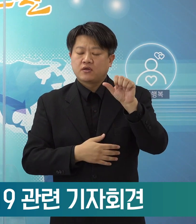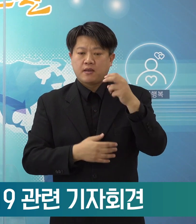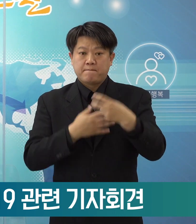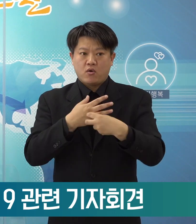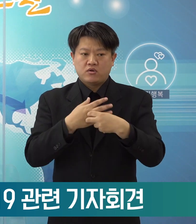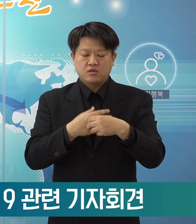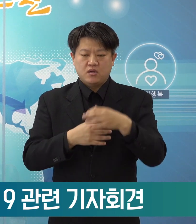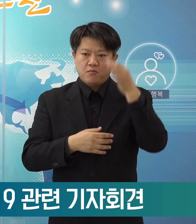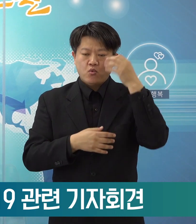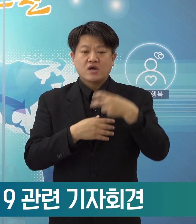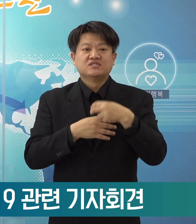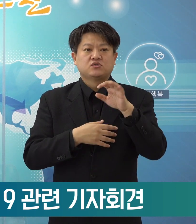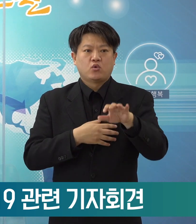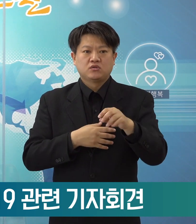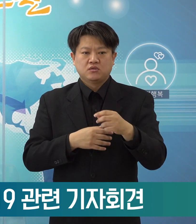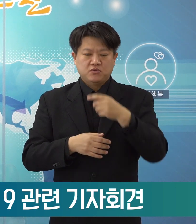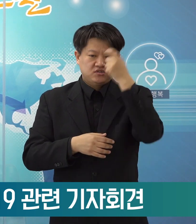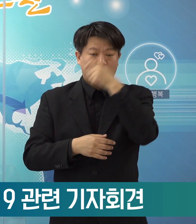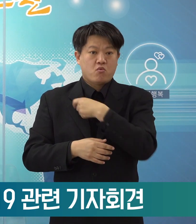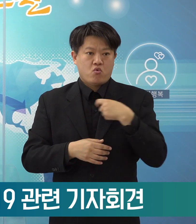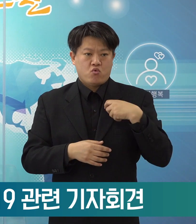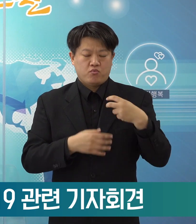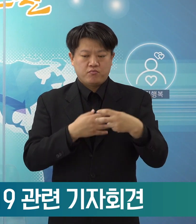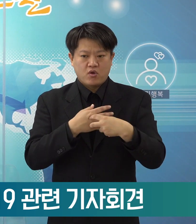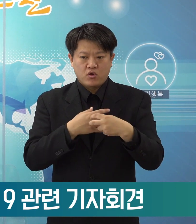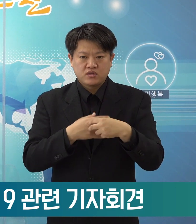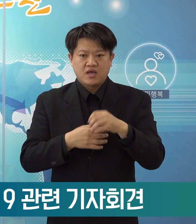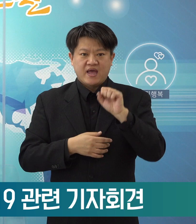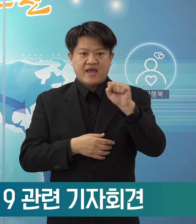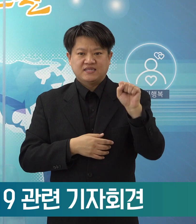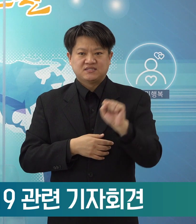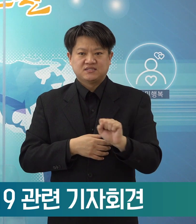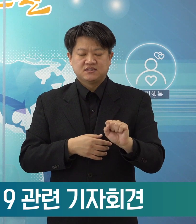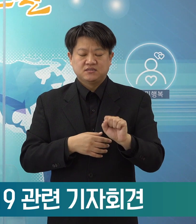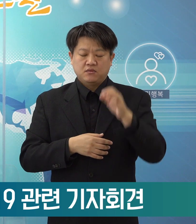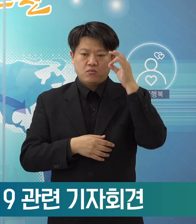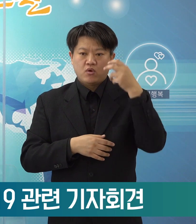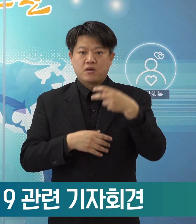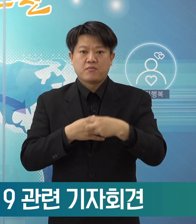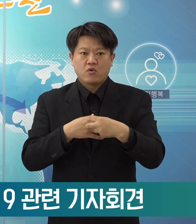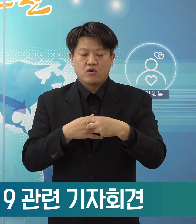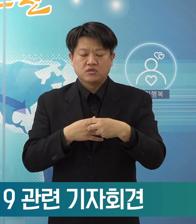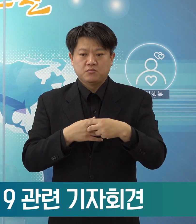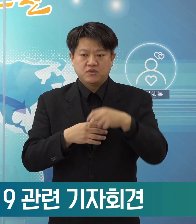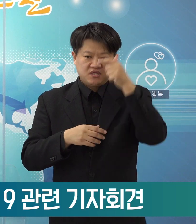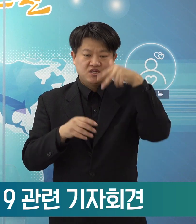포항의료원, 성모병원, 에스포항병원, 세명기족병원,